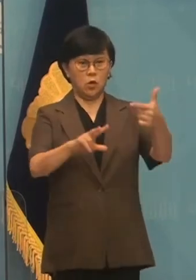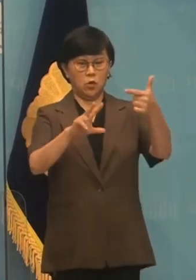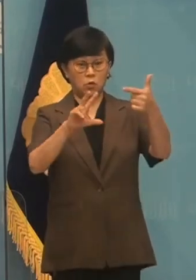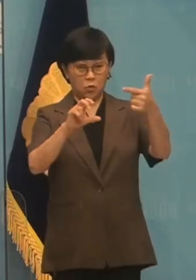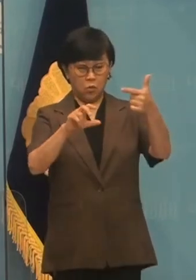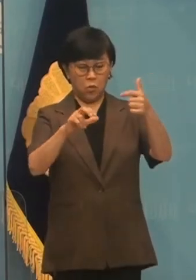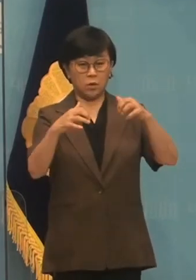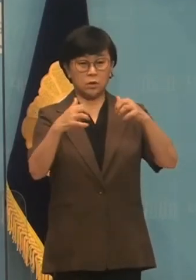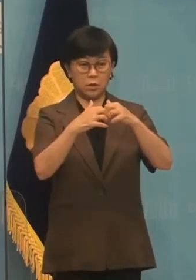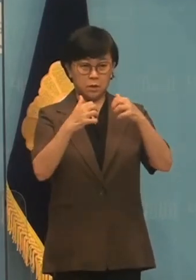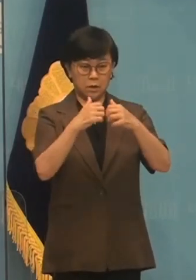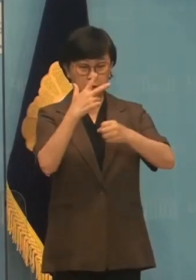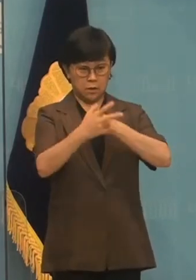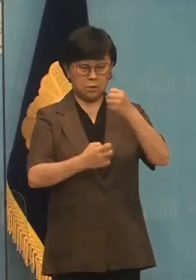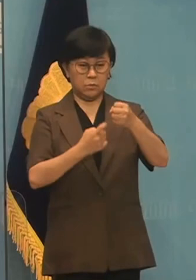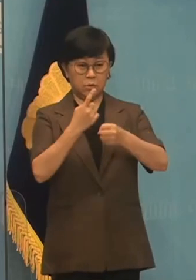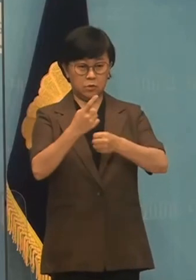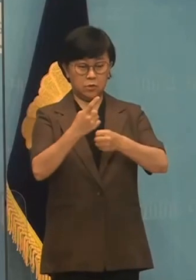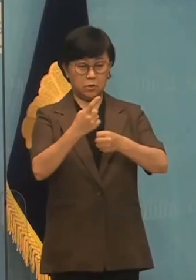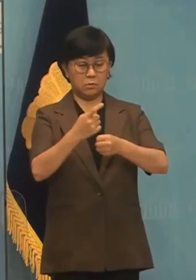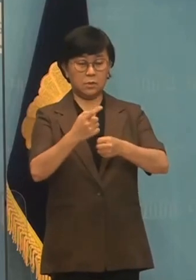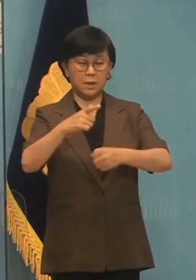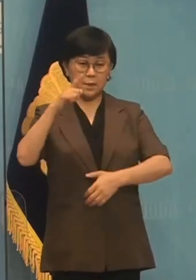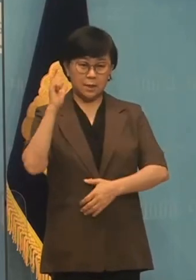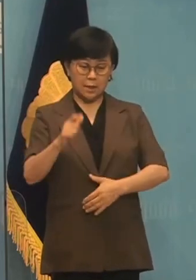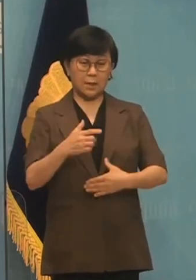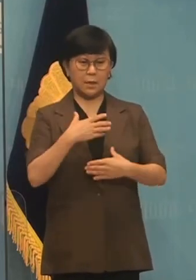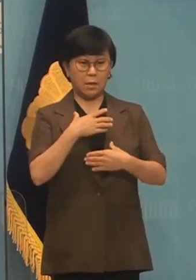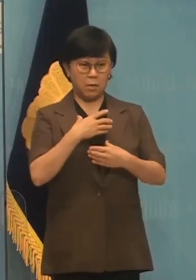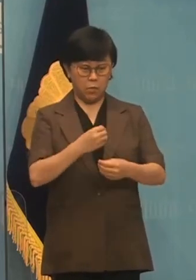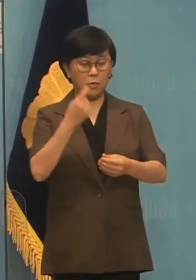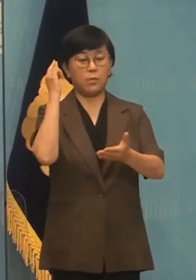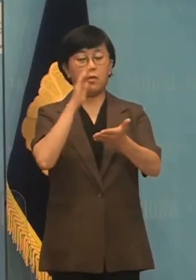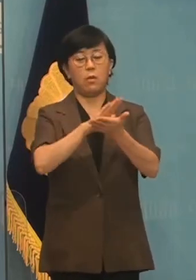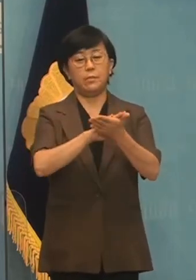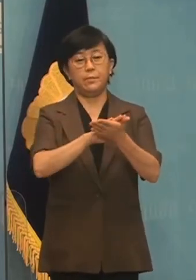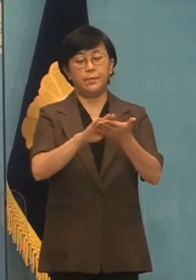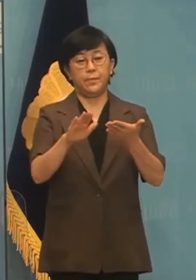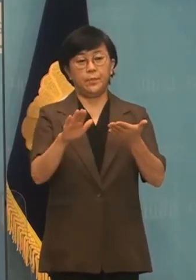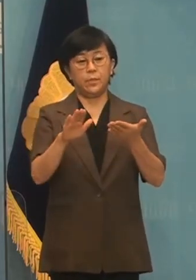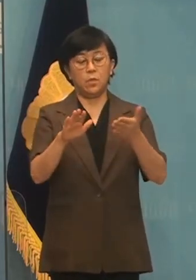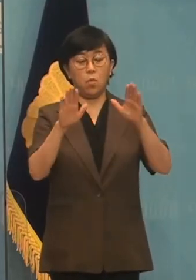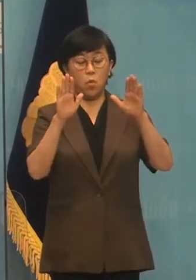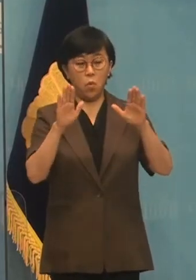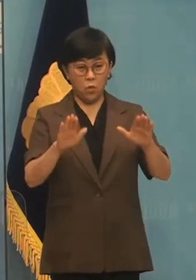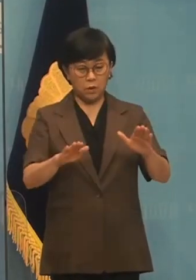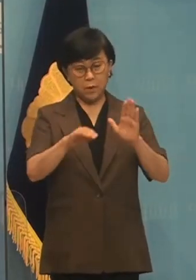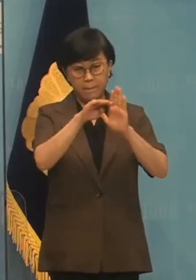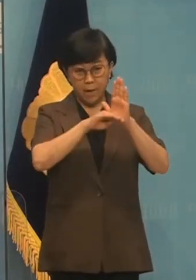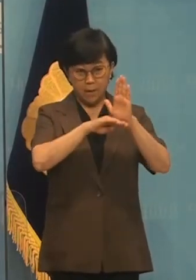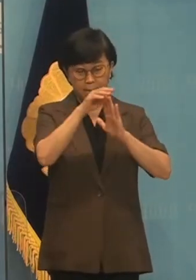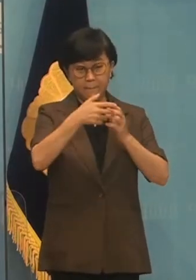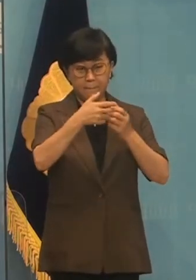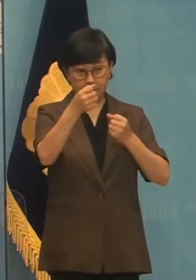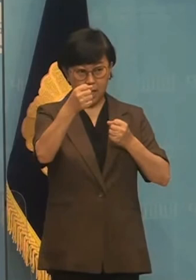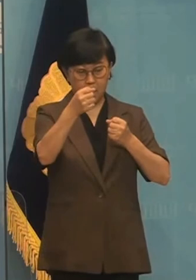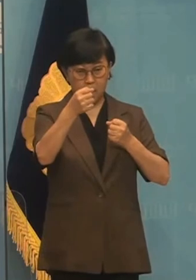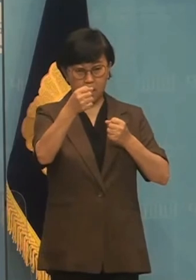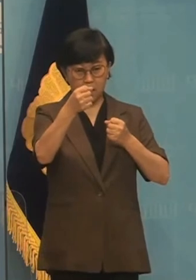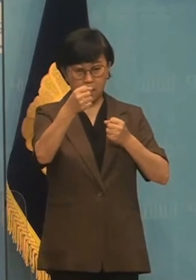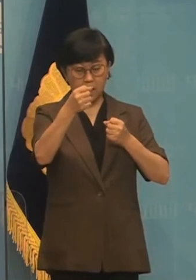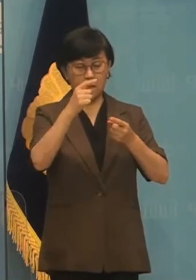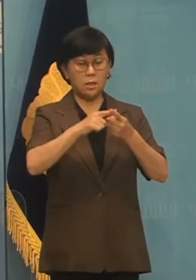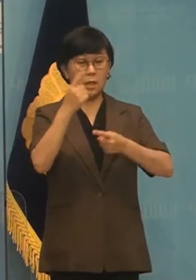70일 추년 가장 튼튼한 남보는 평화입니다. 오늘은 동족상자의 비극으로 깊은